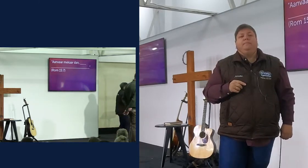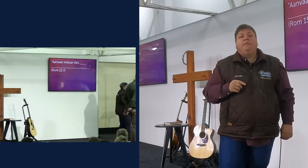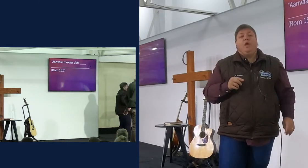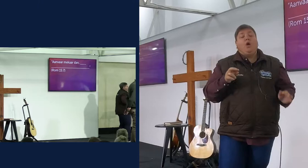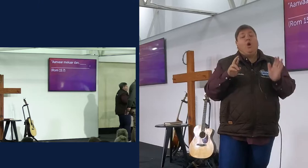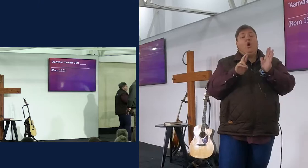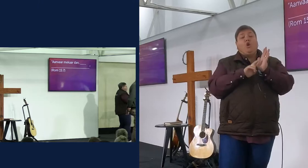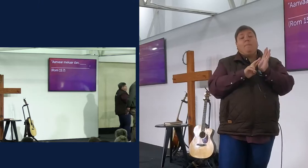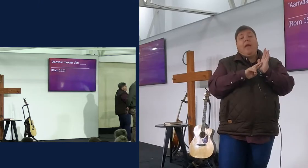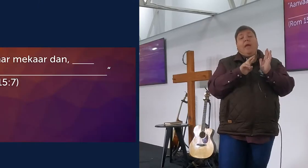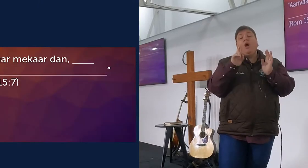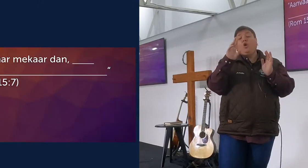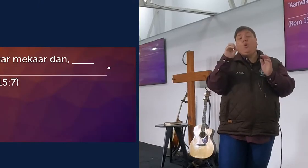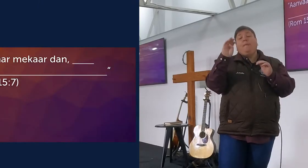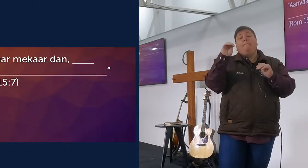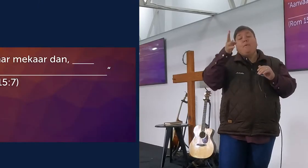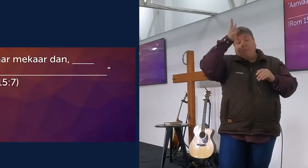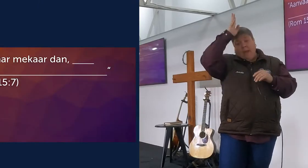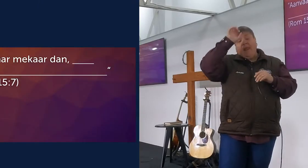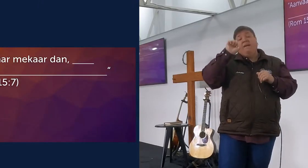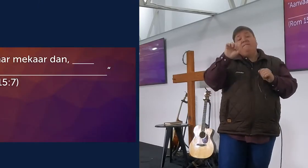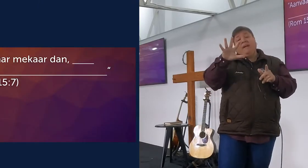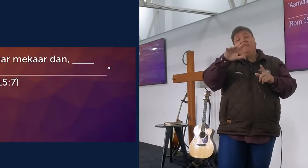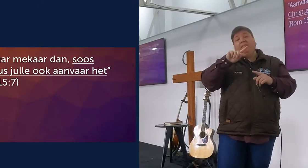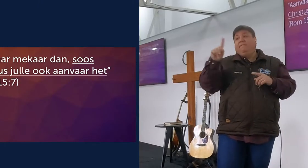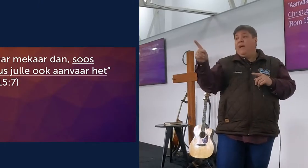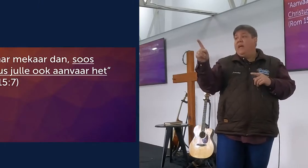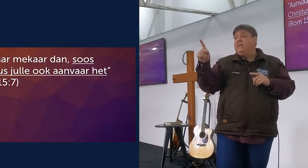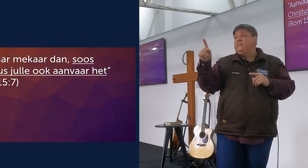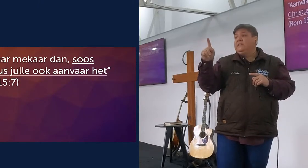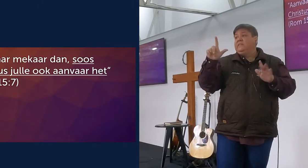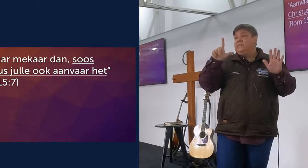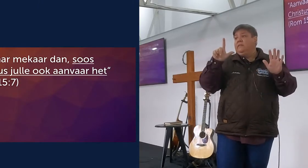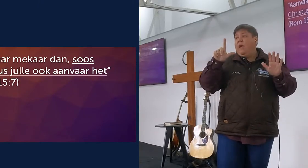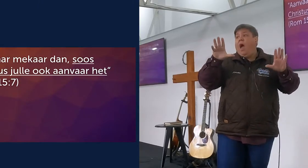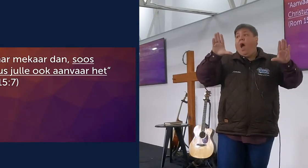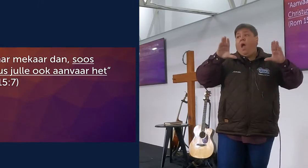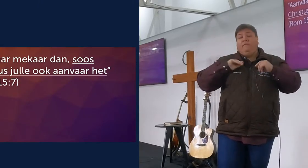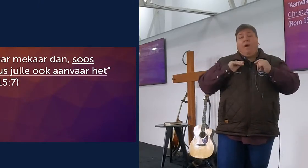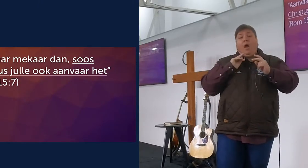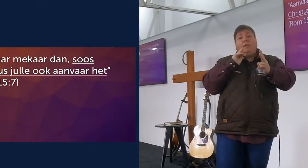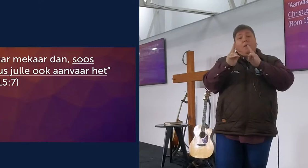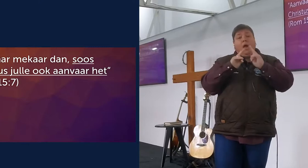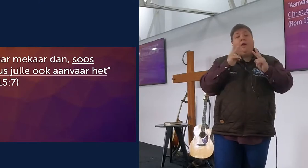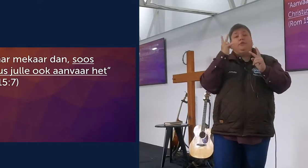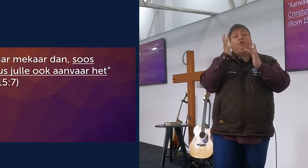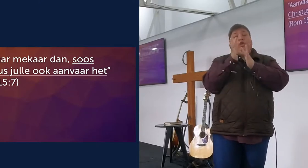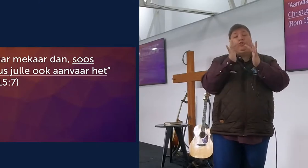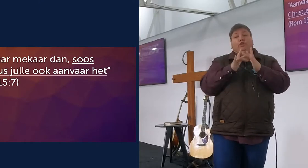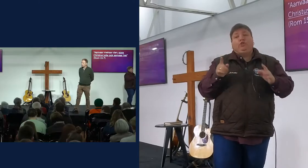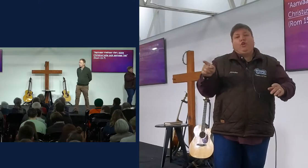Romeine 15 vers 7 sê, aanvaar mekaar dan, soos Christus jy ook aanvaar,